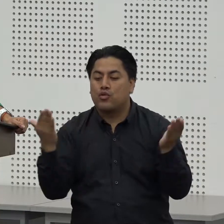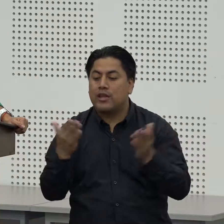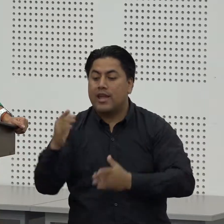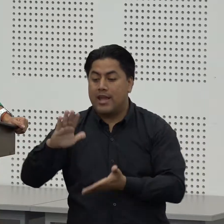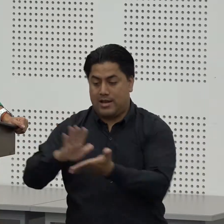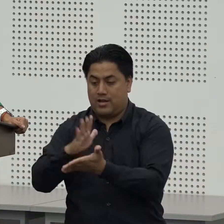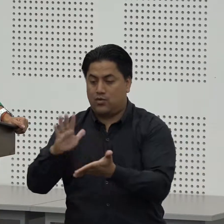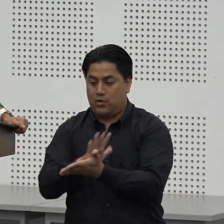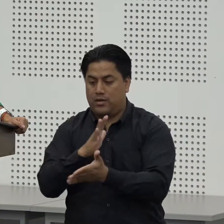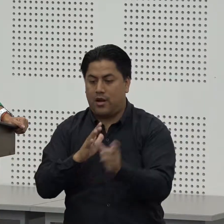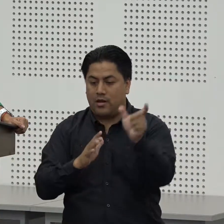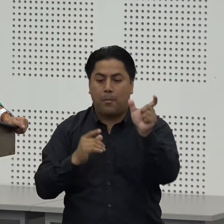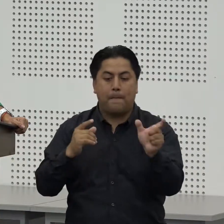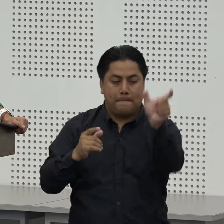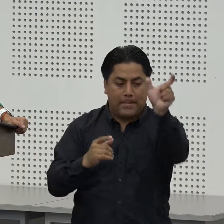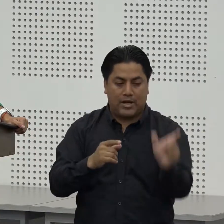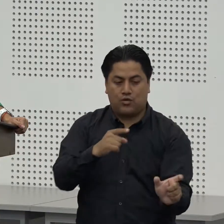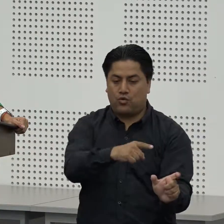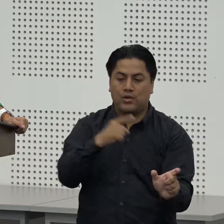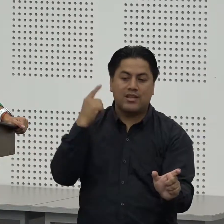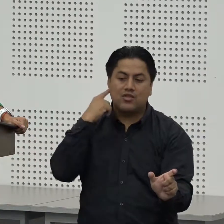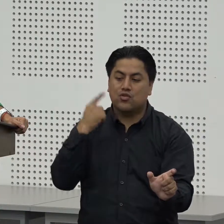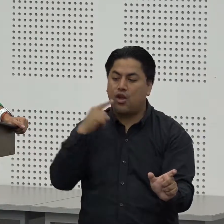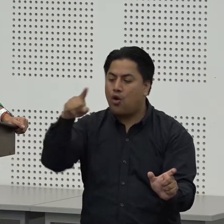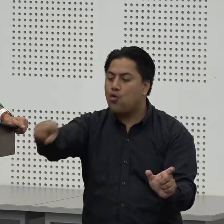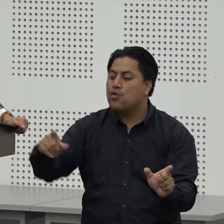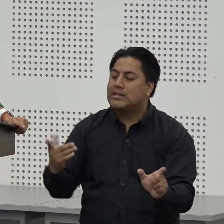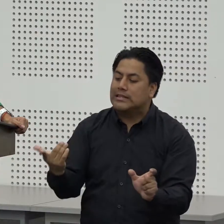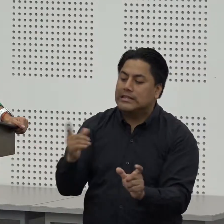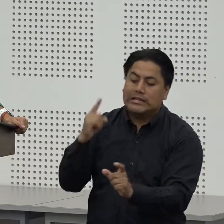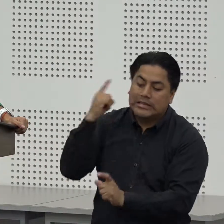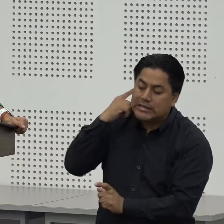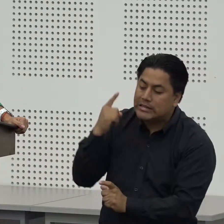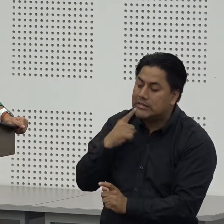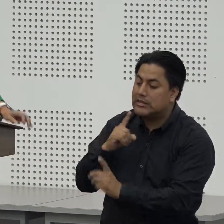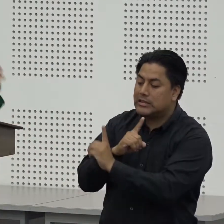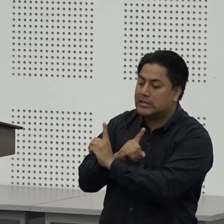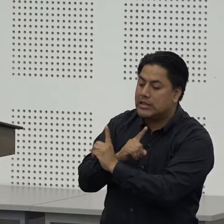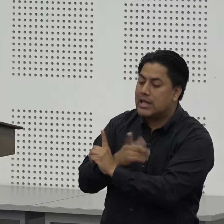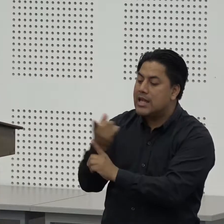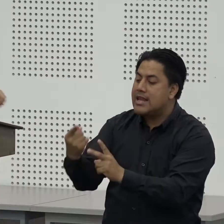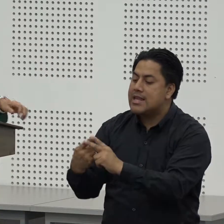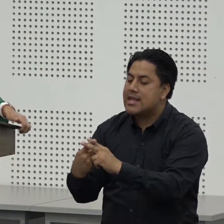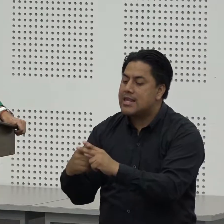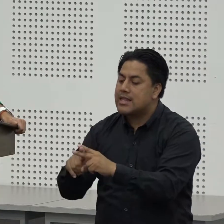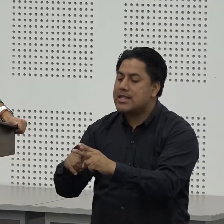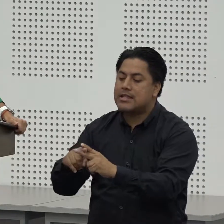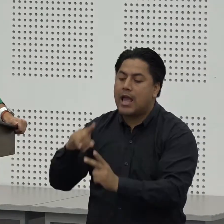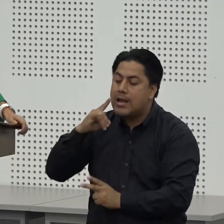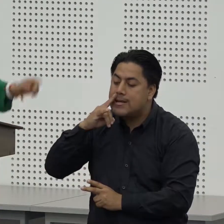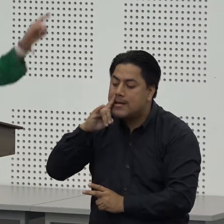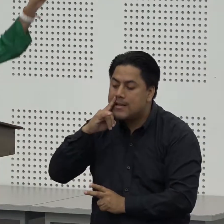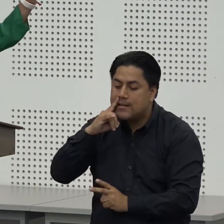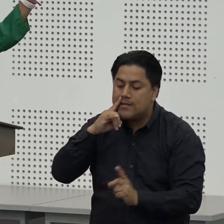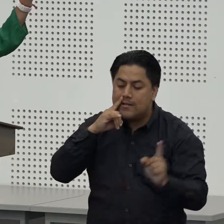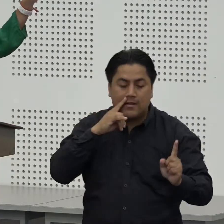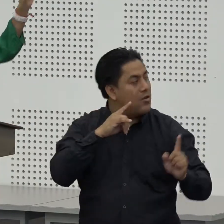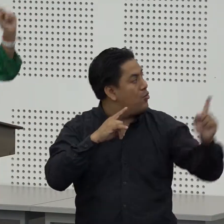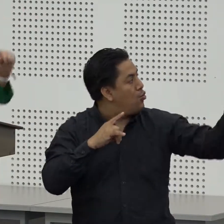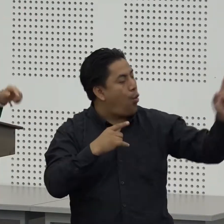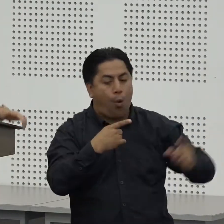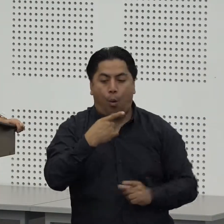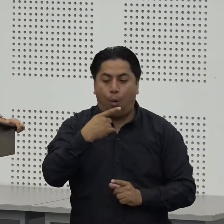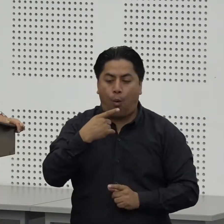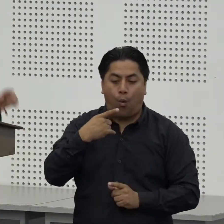especializada los chicos que tienen discapacidad auditiva empiezan su formación con una persona con un